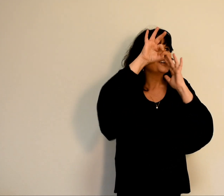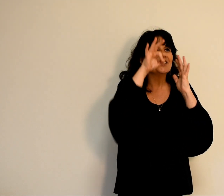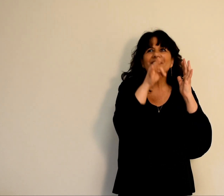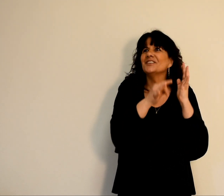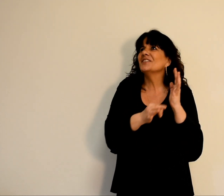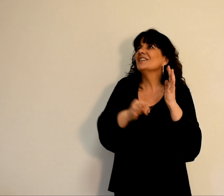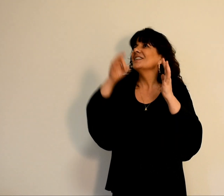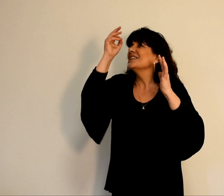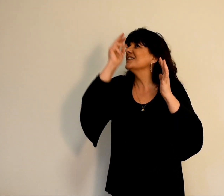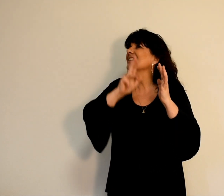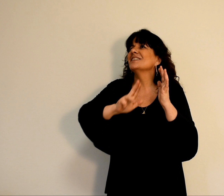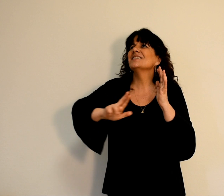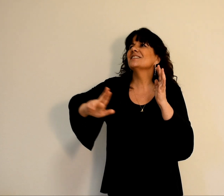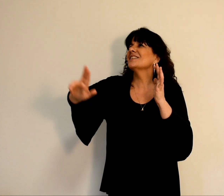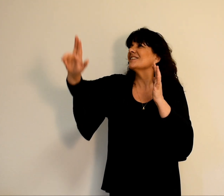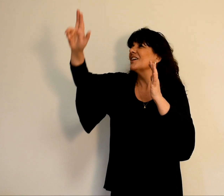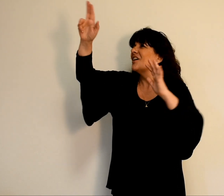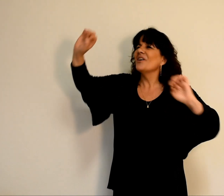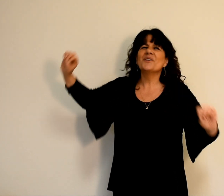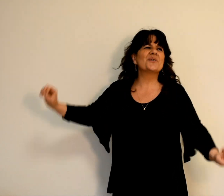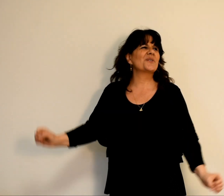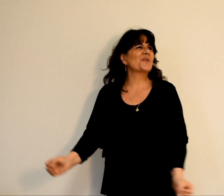gloire du Seigneur.